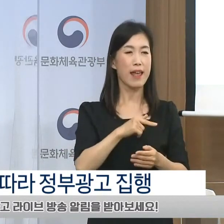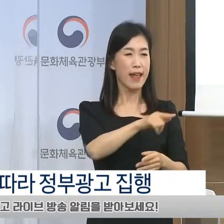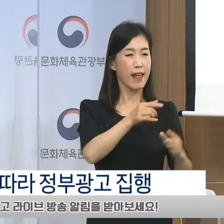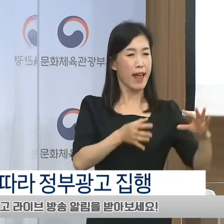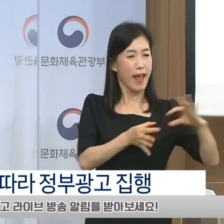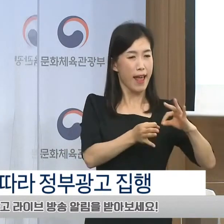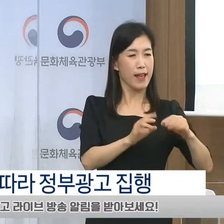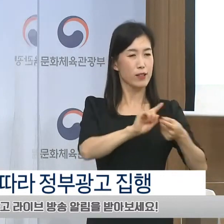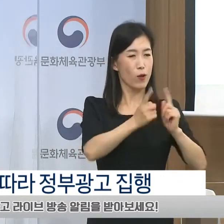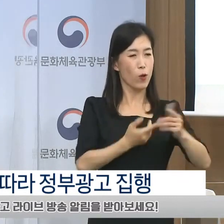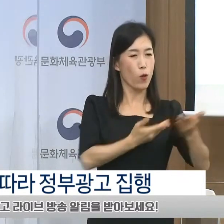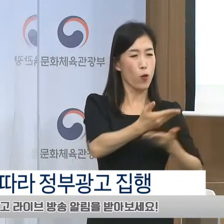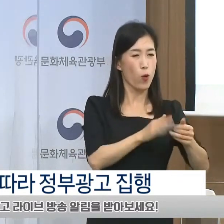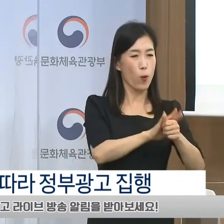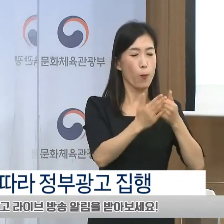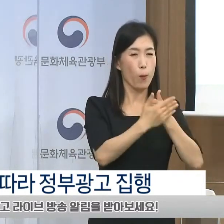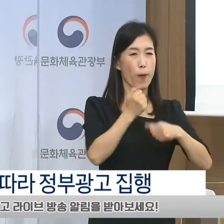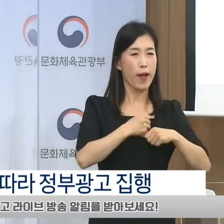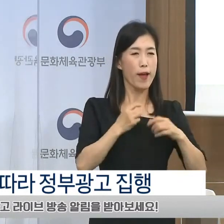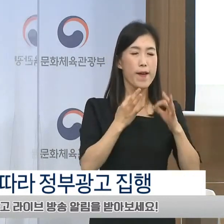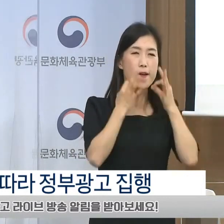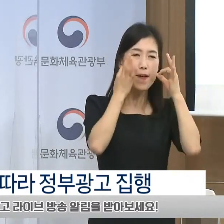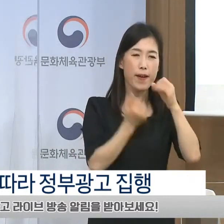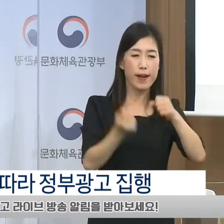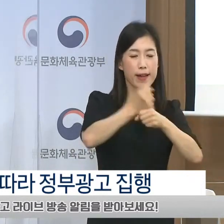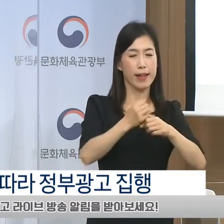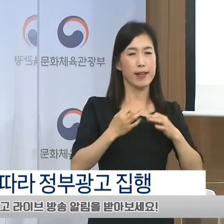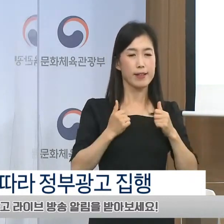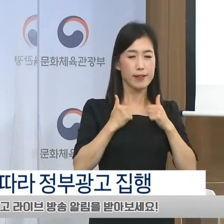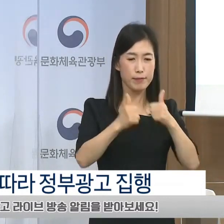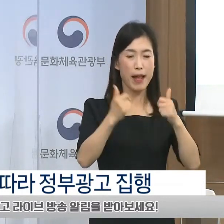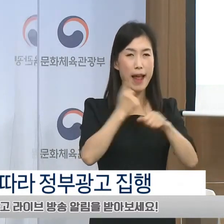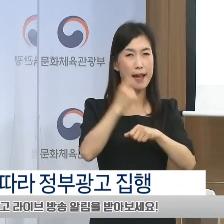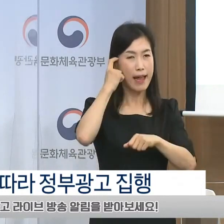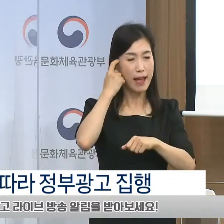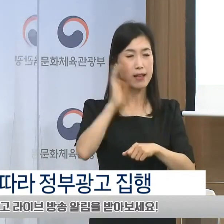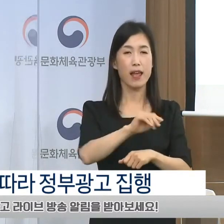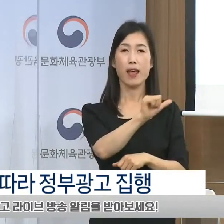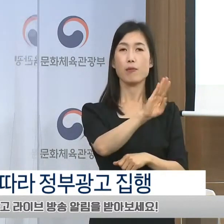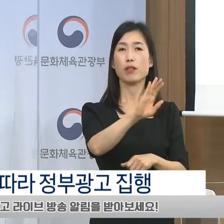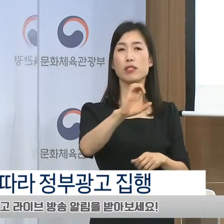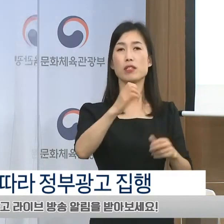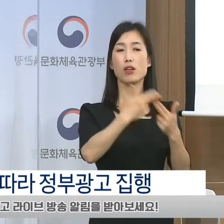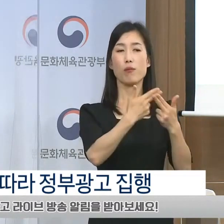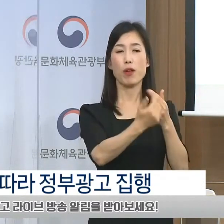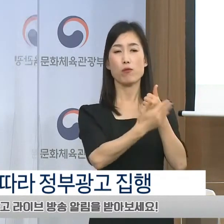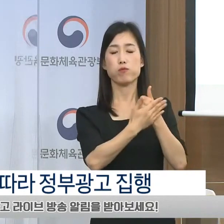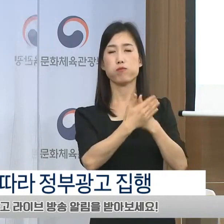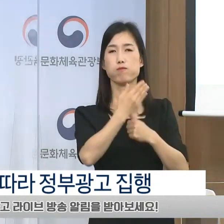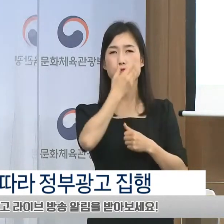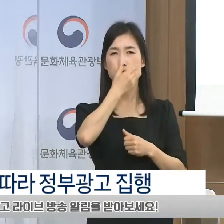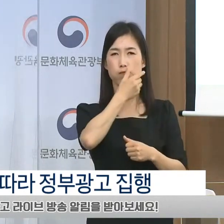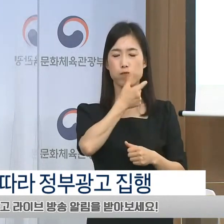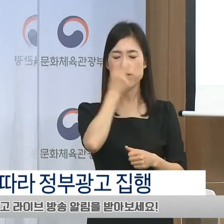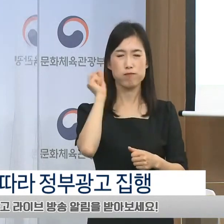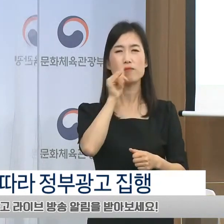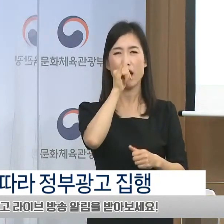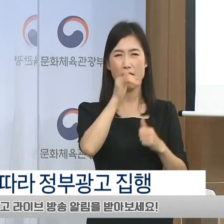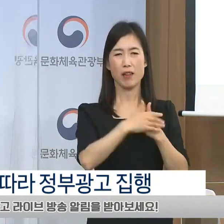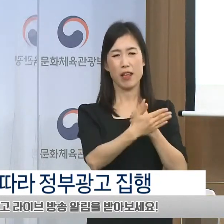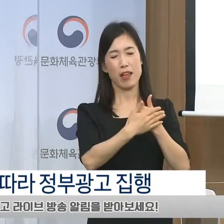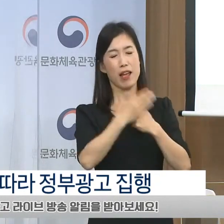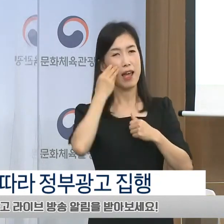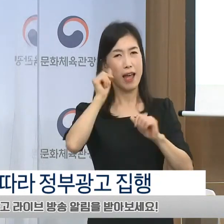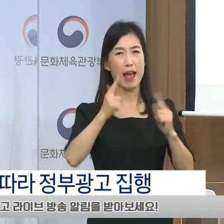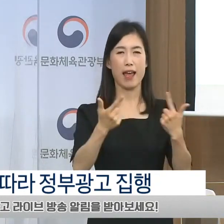하였으나 협회의 비협조와 실질적인 이행 의지 부족으로 인해 정부 광고 제도를 개편하고 새로운